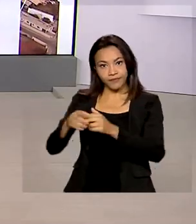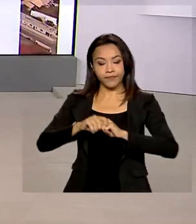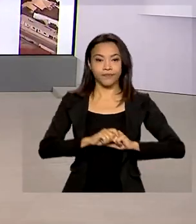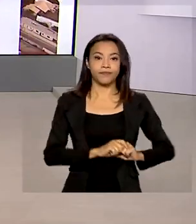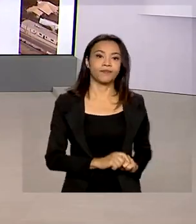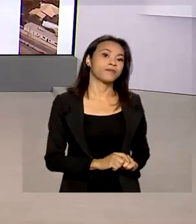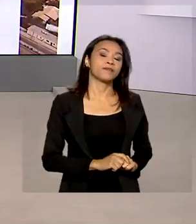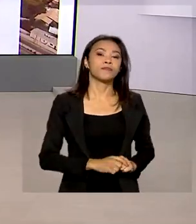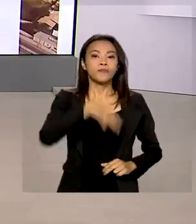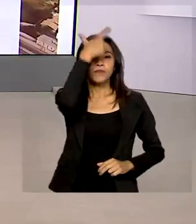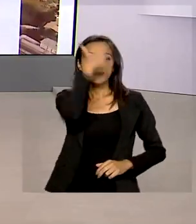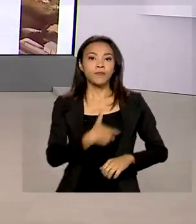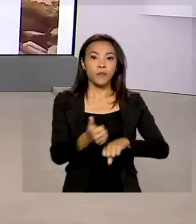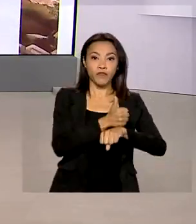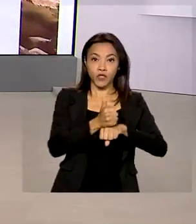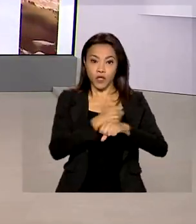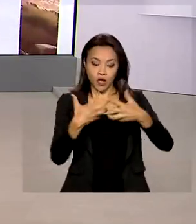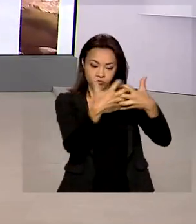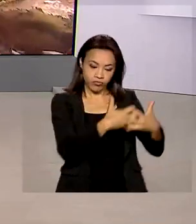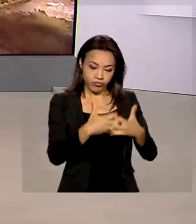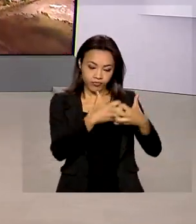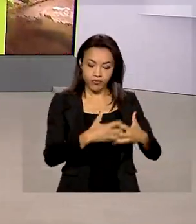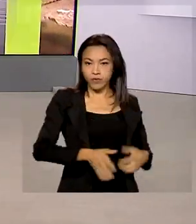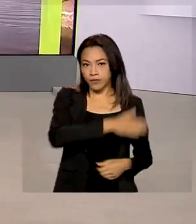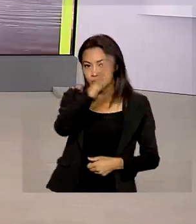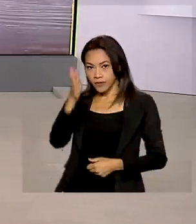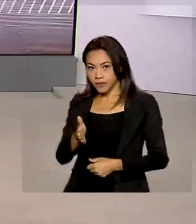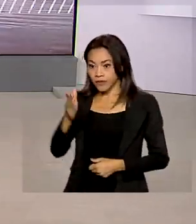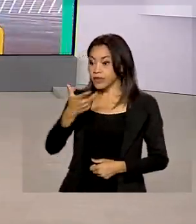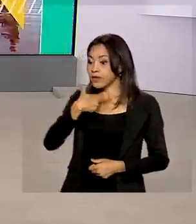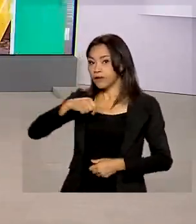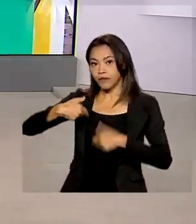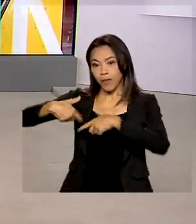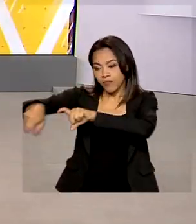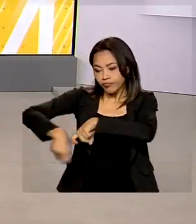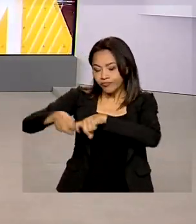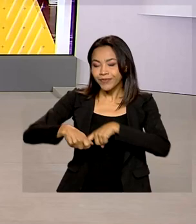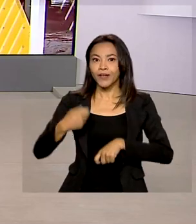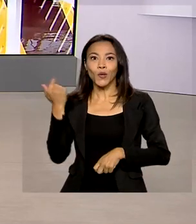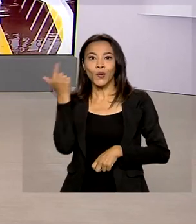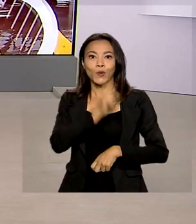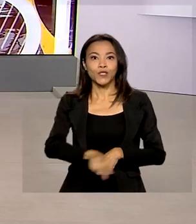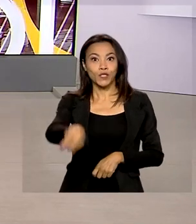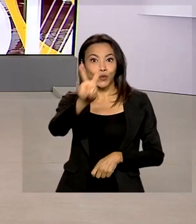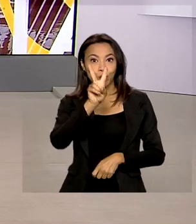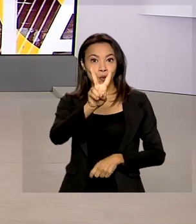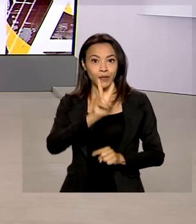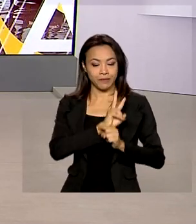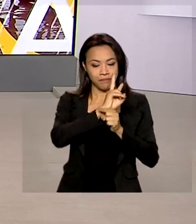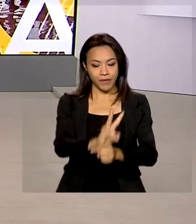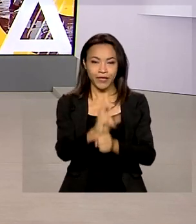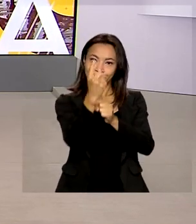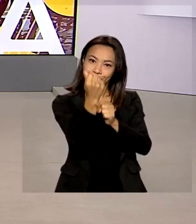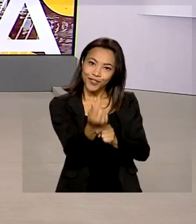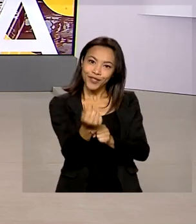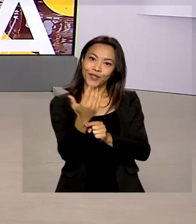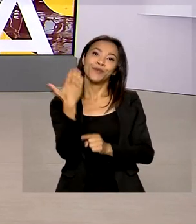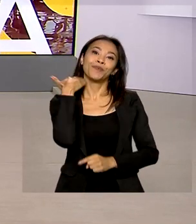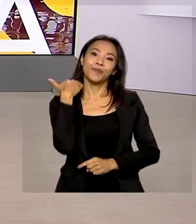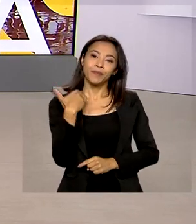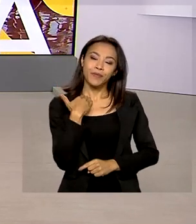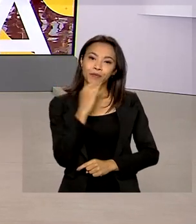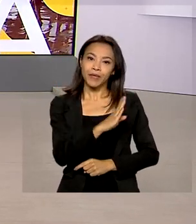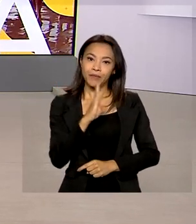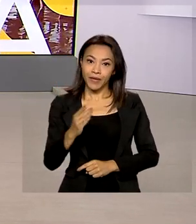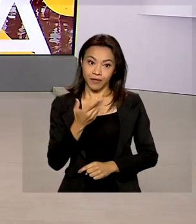Caminhoneiros, autônomos e produtores rurais ganharam duas linhas de crédito oferecidas pelo Banco do Brasil. A